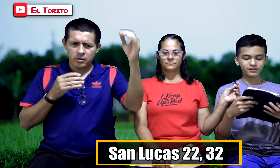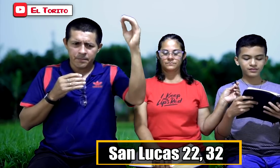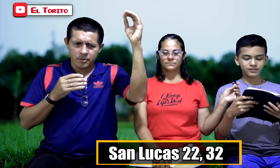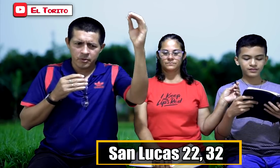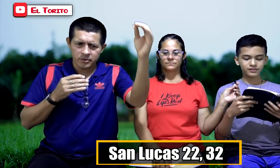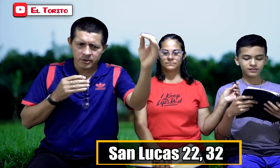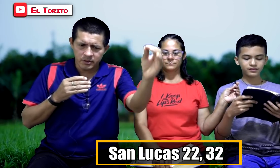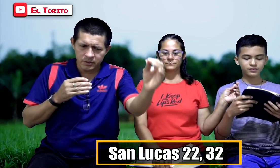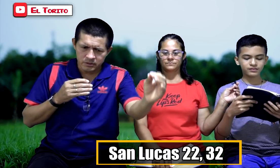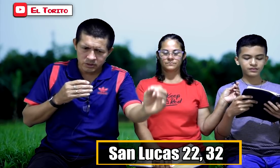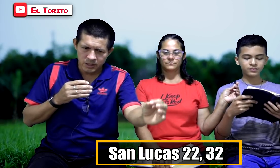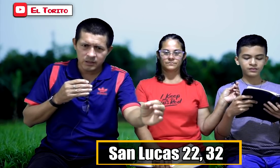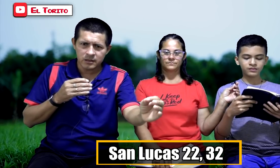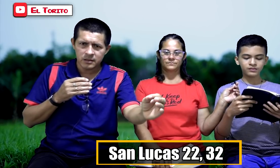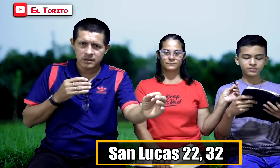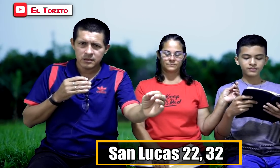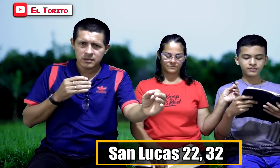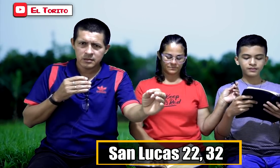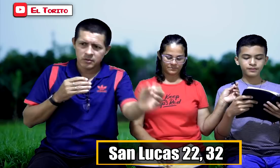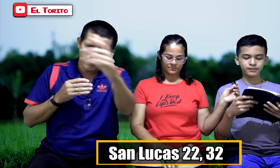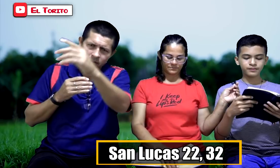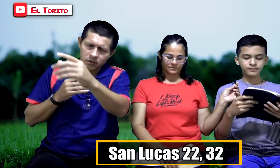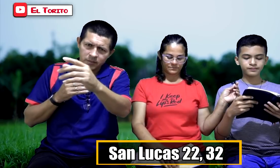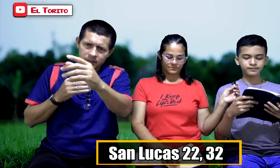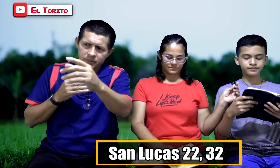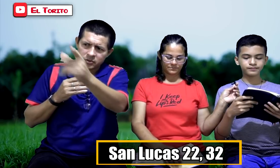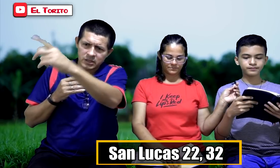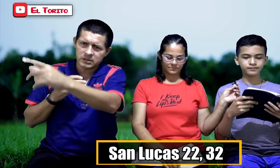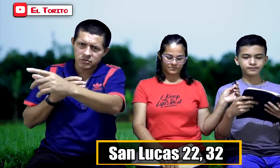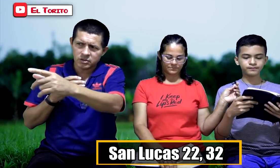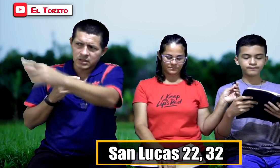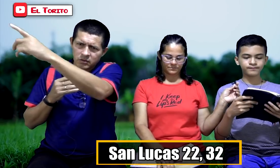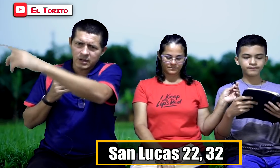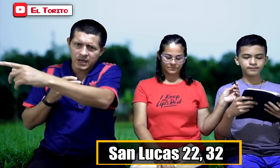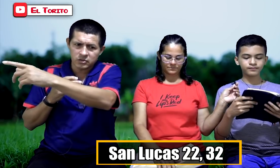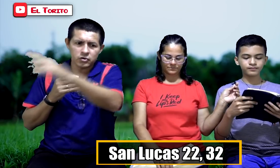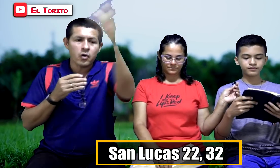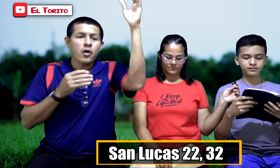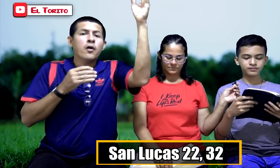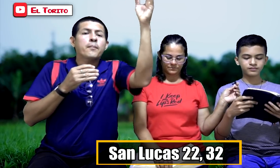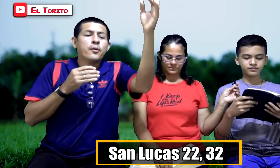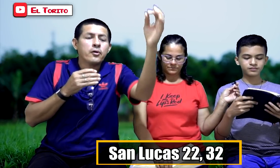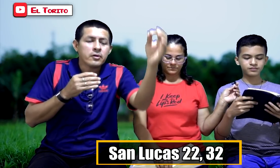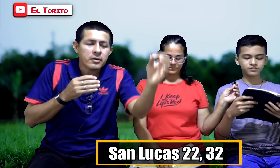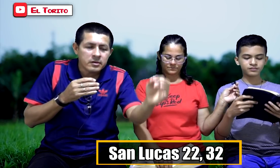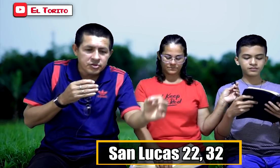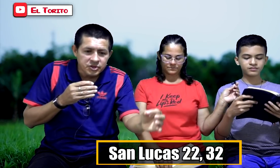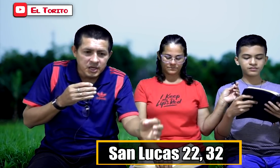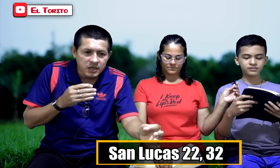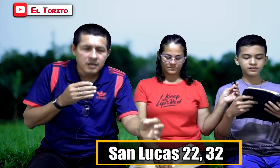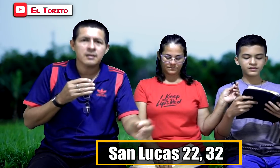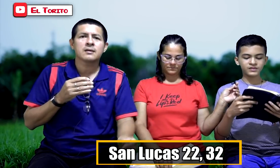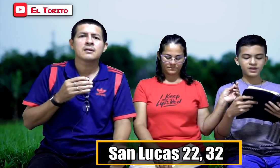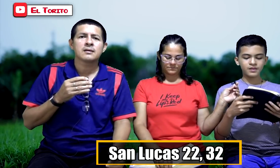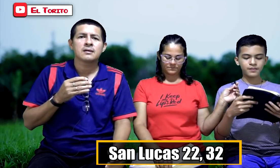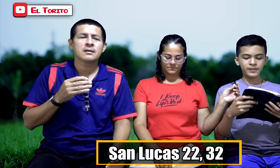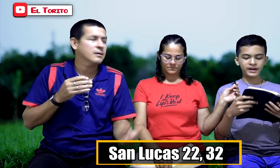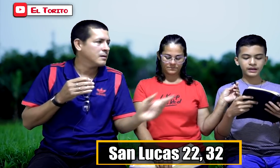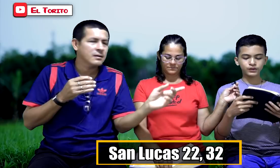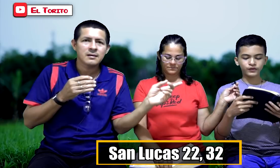por ti. No por los obispos, los sacerdotes, los laicos. No, por ti. Para que tu